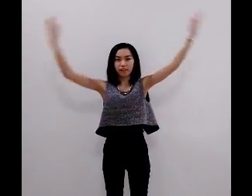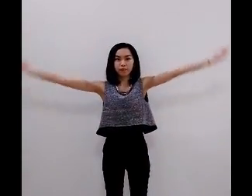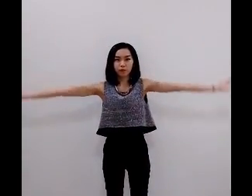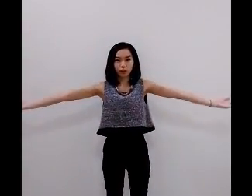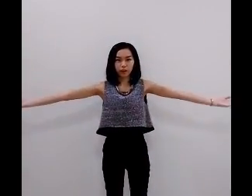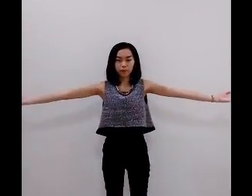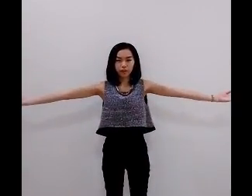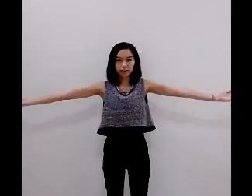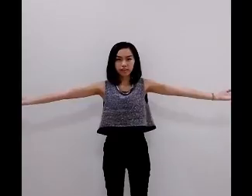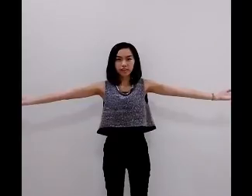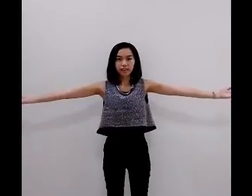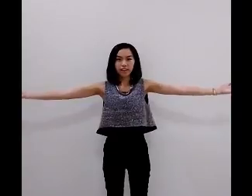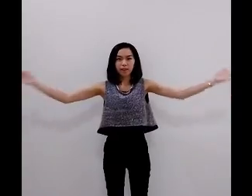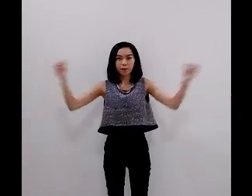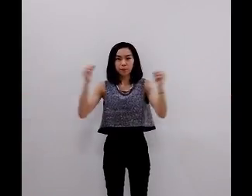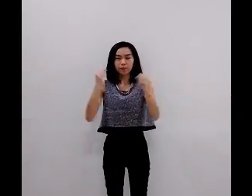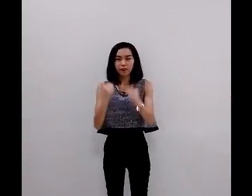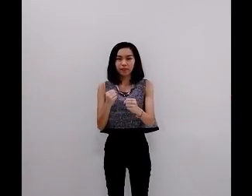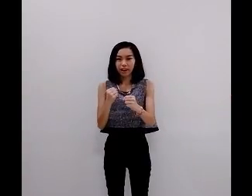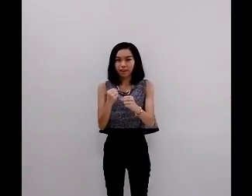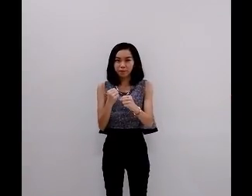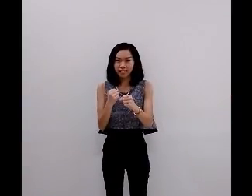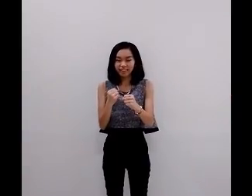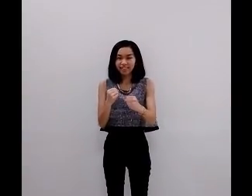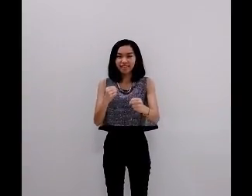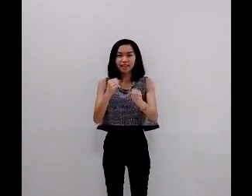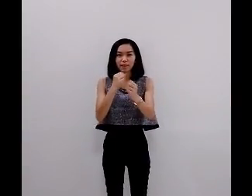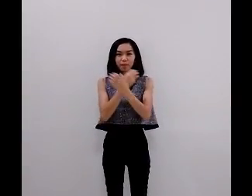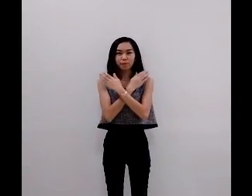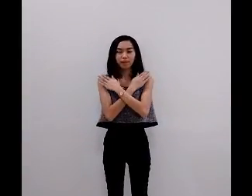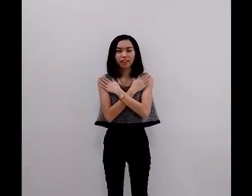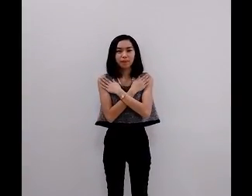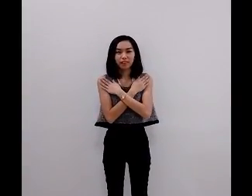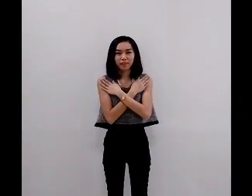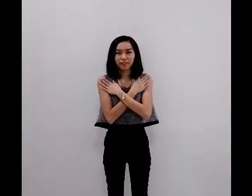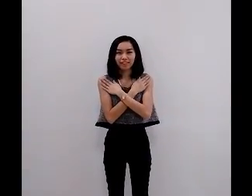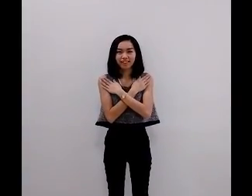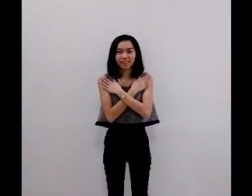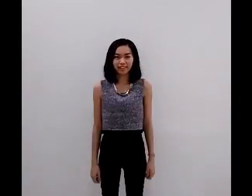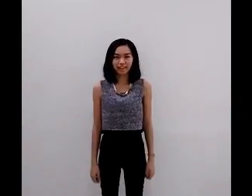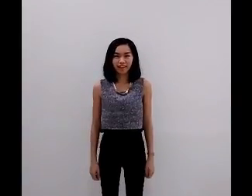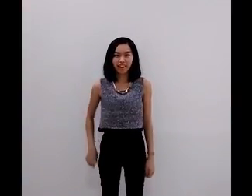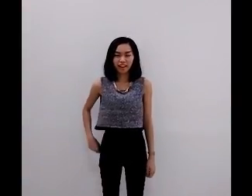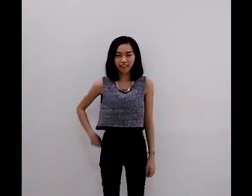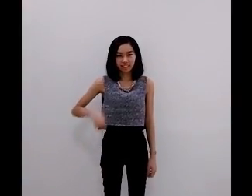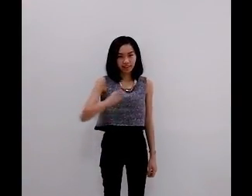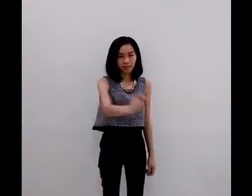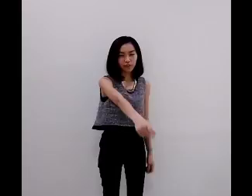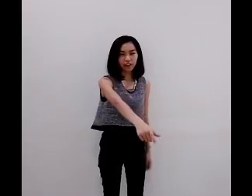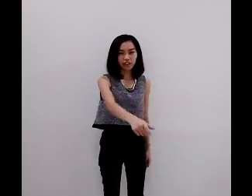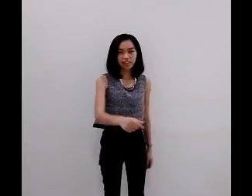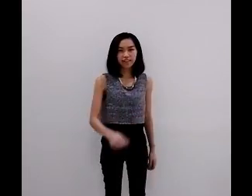love your neighbors, love the enemies, love believers. Give generously,